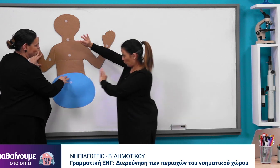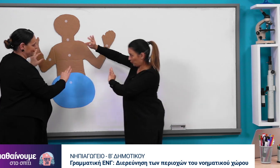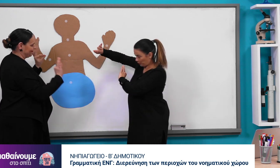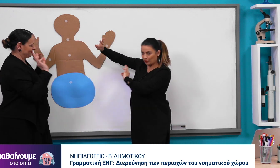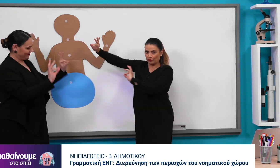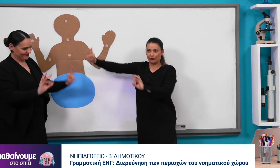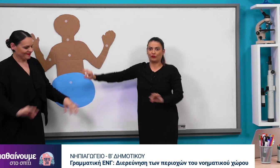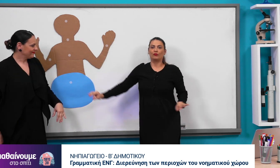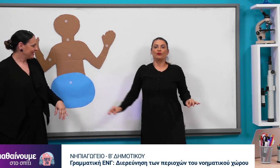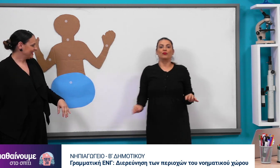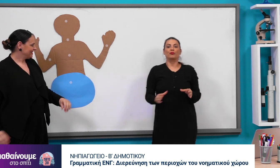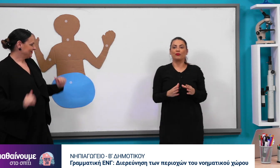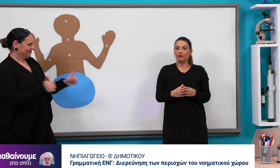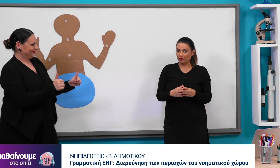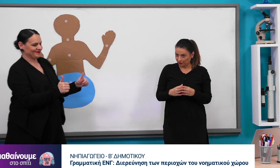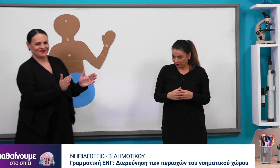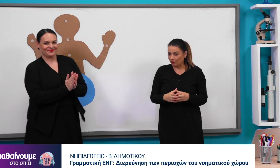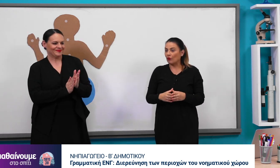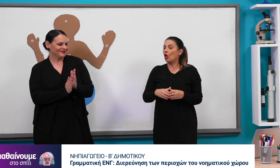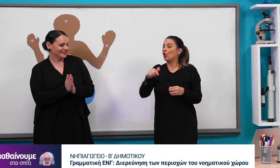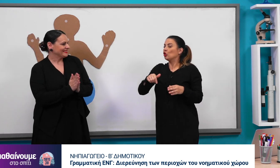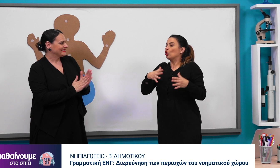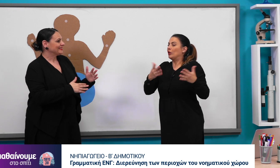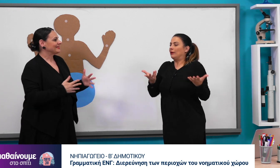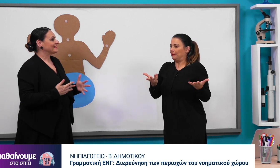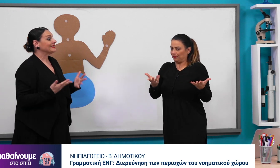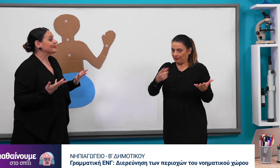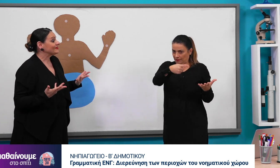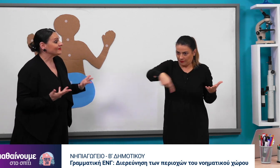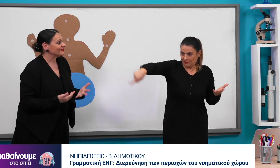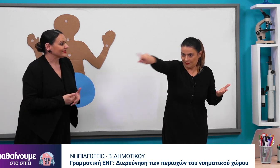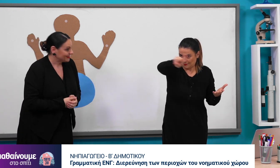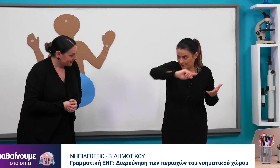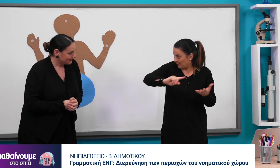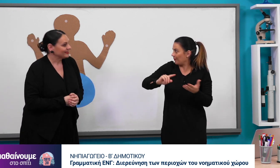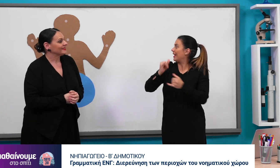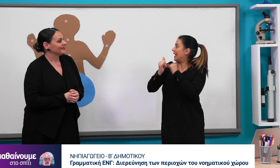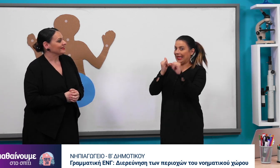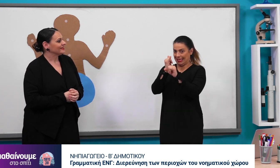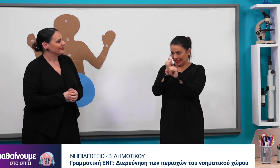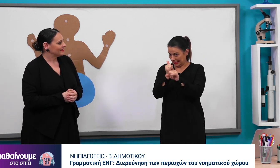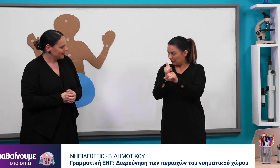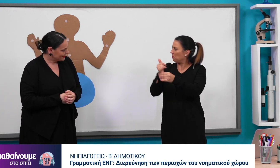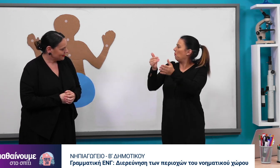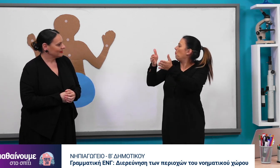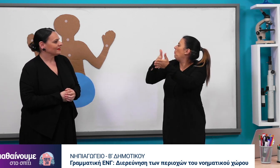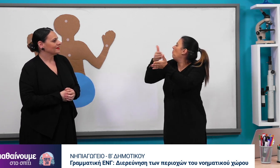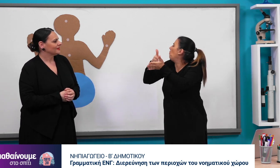Είναι έτοιμο λοιπόν. Το έχουμε τοποθετήσει. Τώρα τι θα κάνουμε. Εσείς παιδιά μπορείτε να